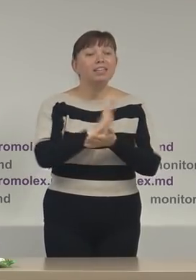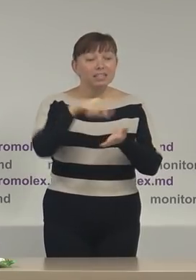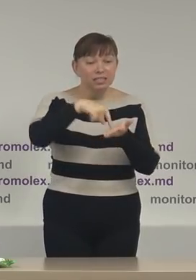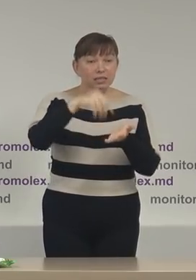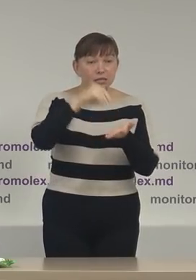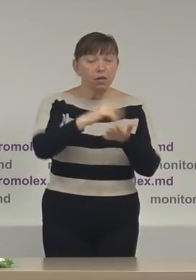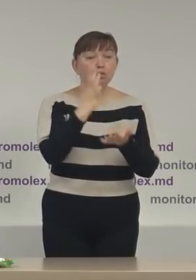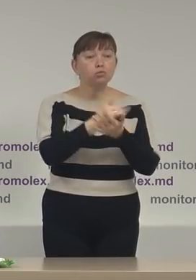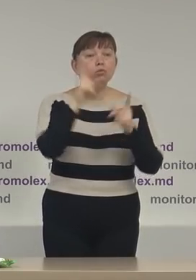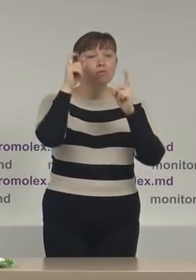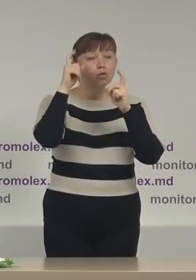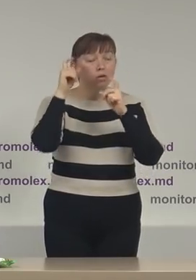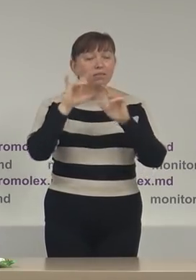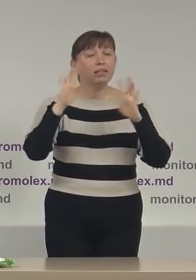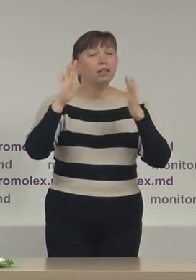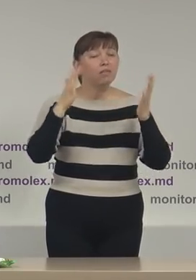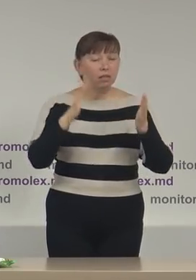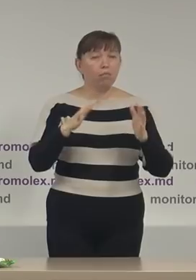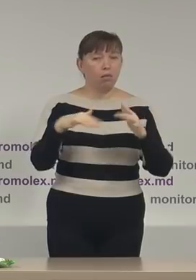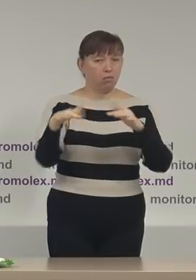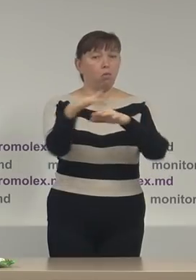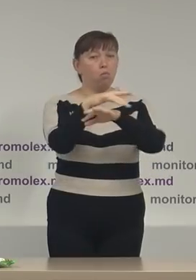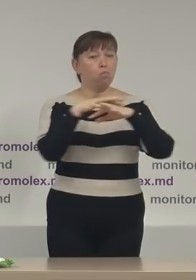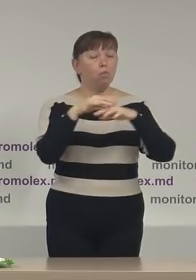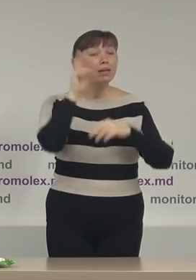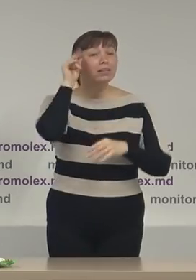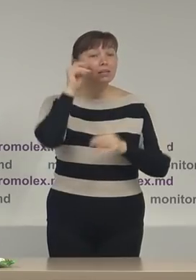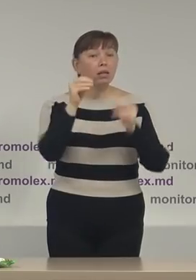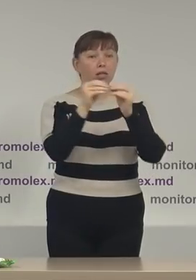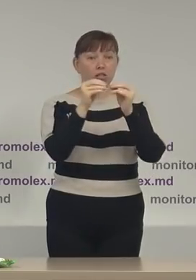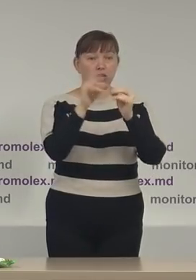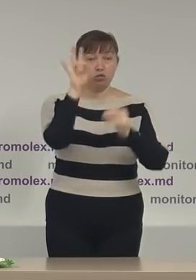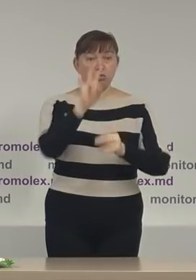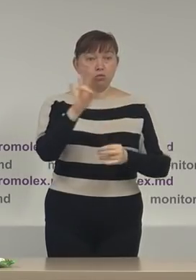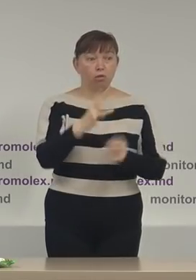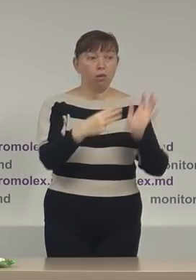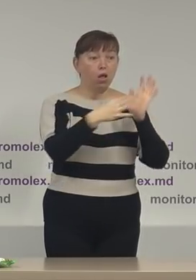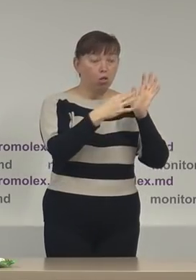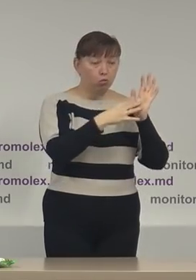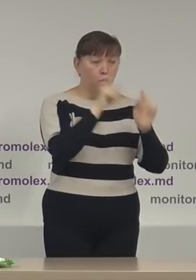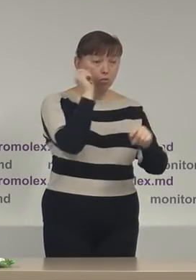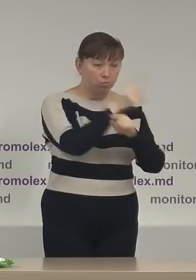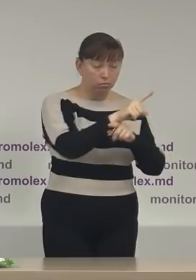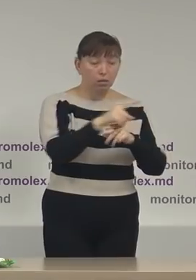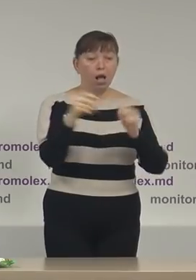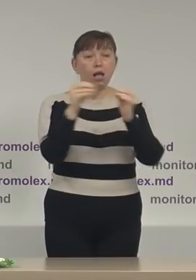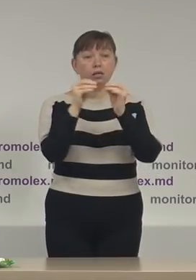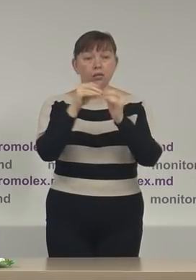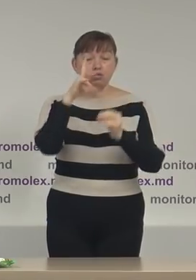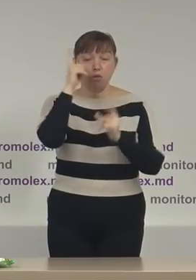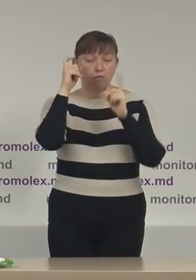sunt fotografii de la evenimente publice din data de 10 noiembrie la fel